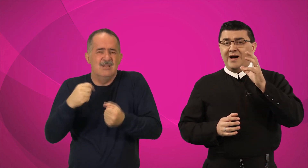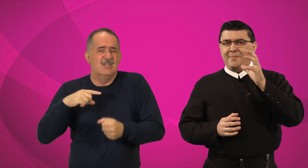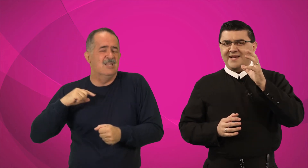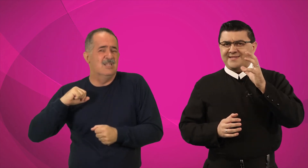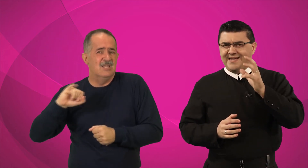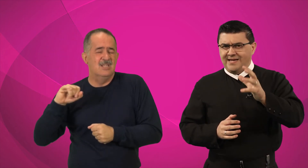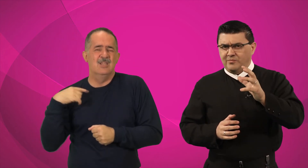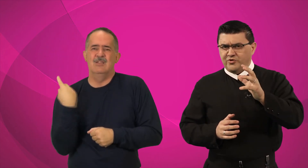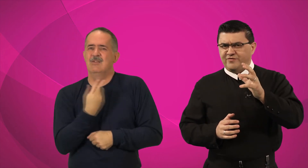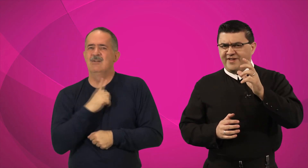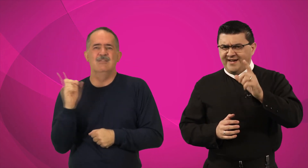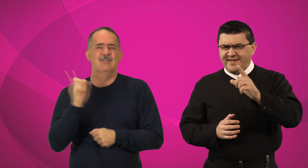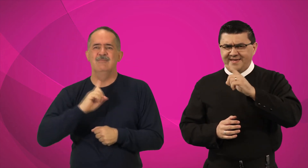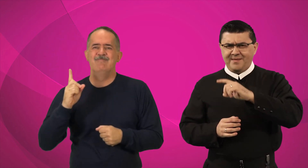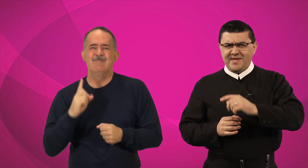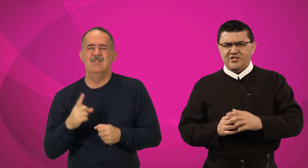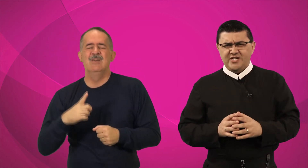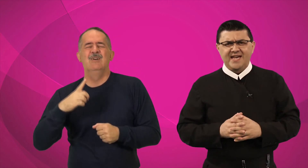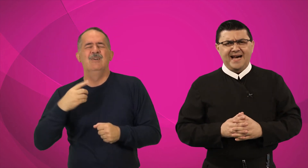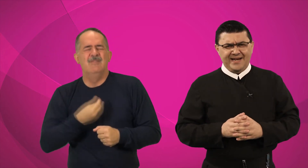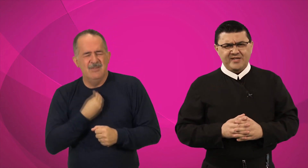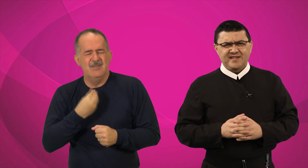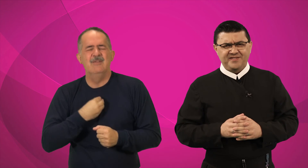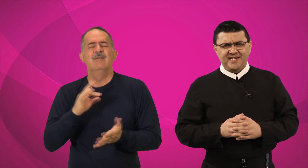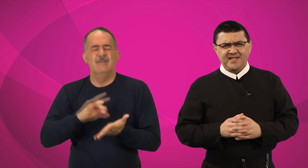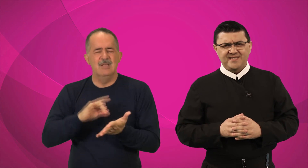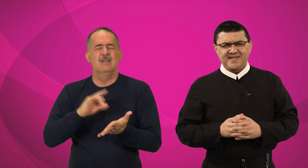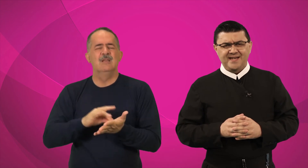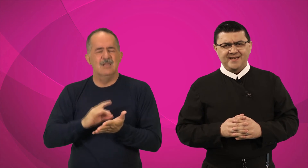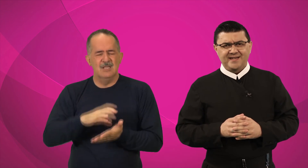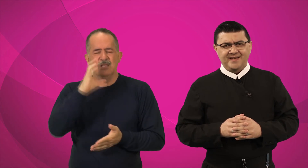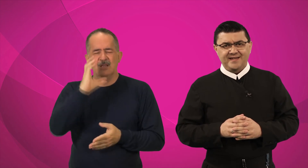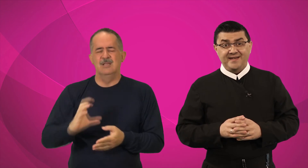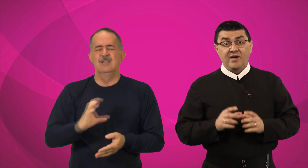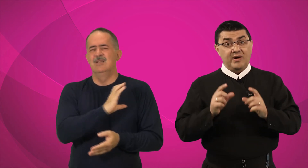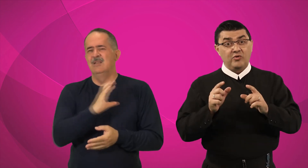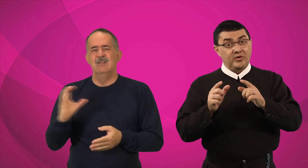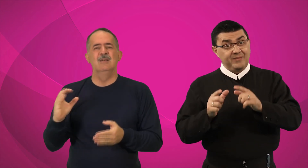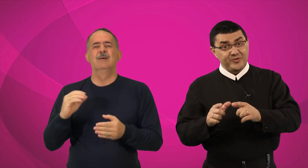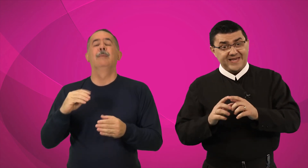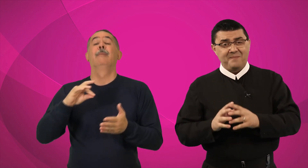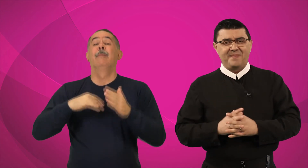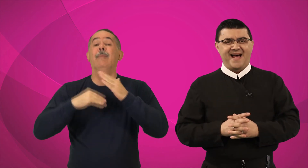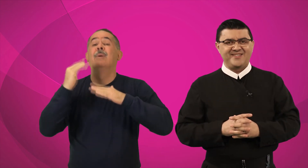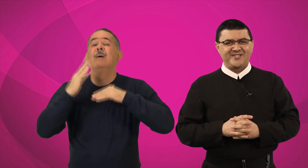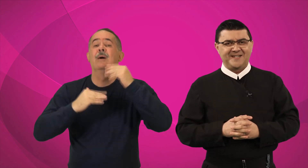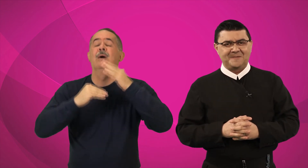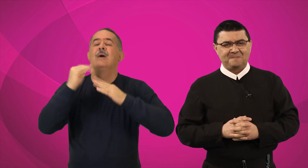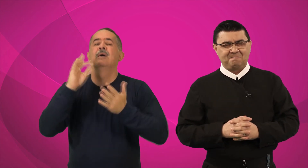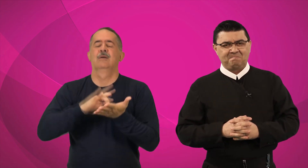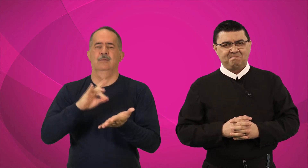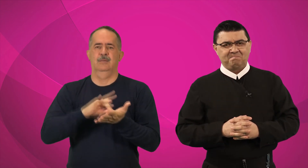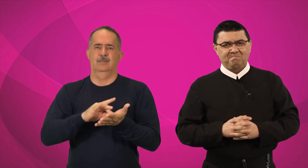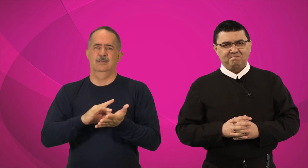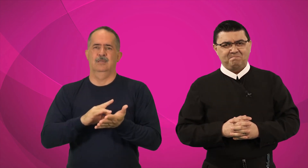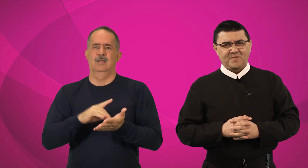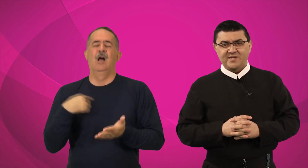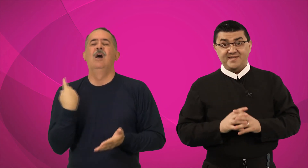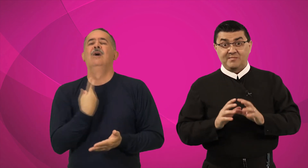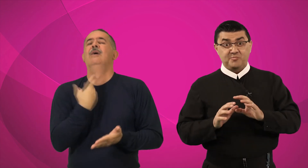abraçamos verdadeiramente a nossa vida cristã, não a colocamos em prática. Nós estamos